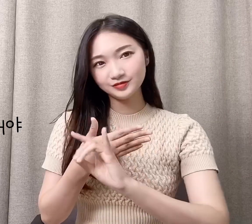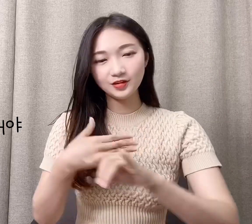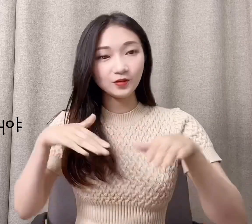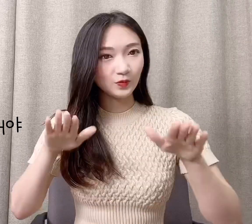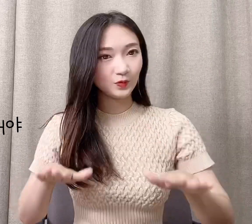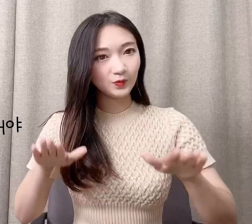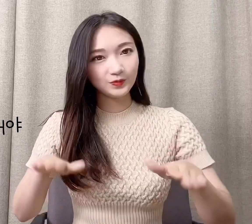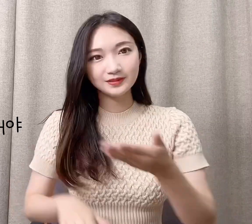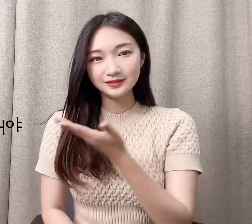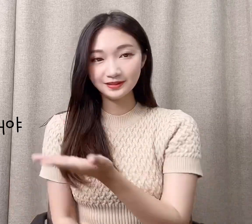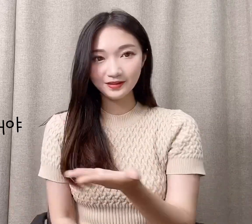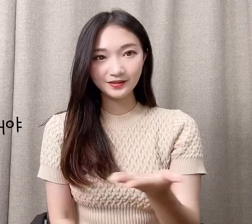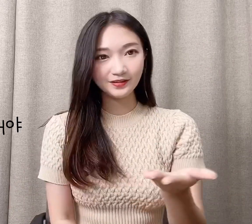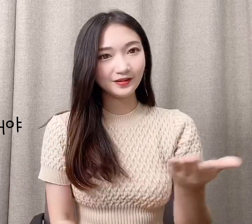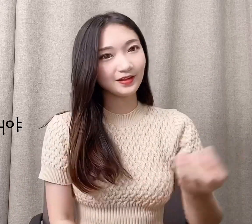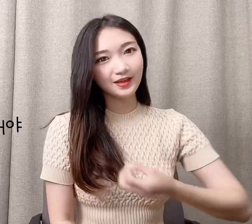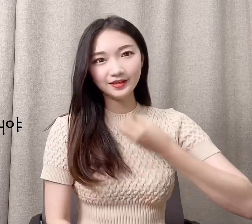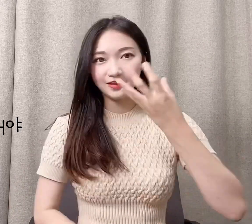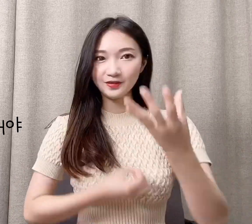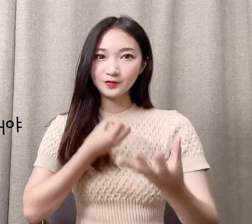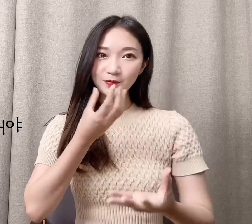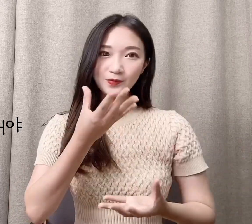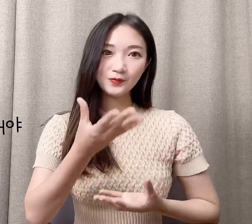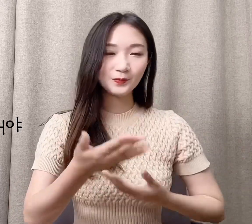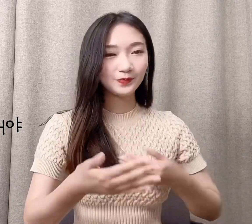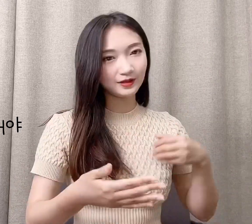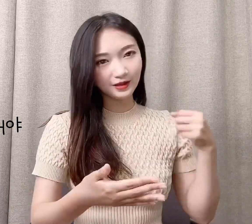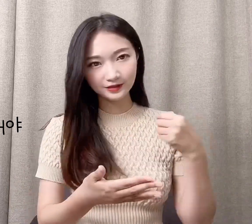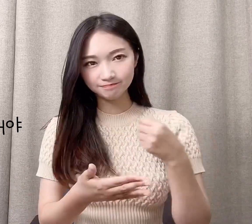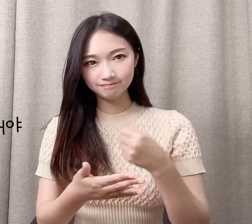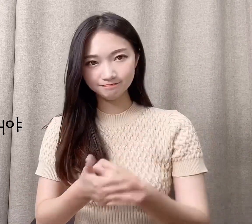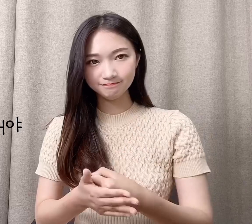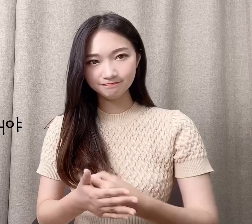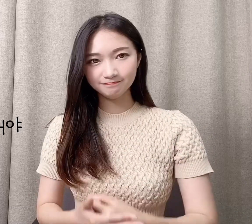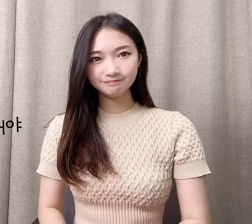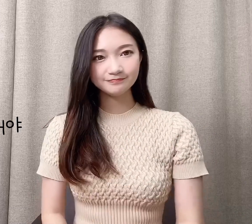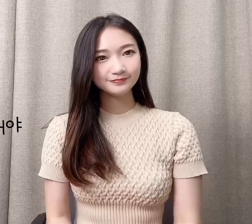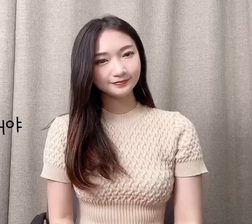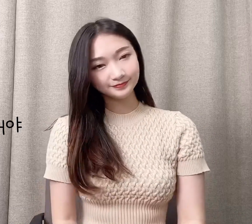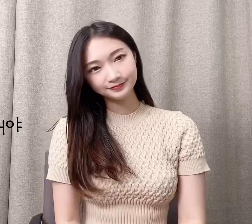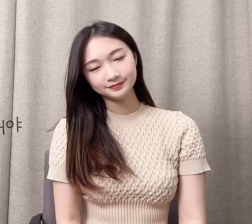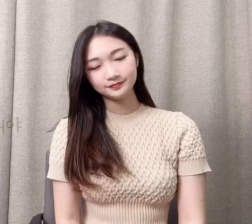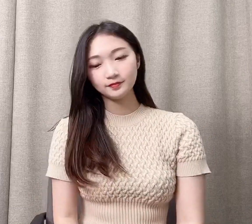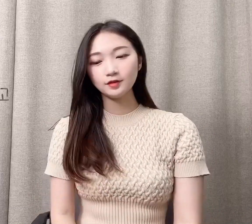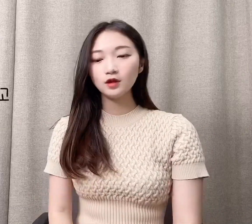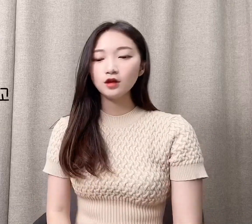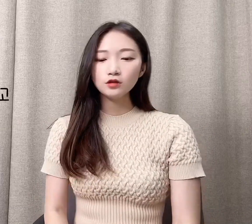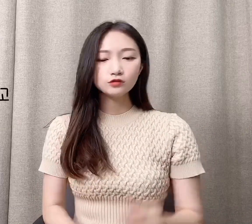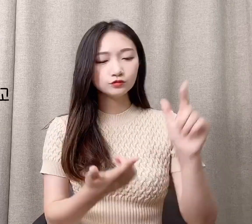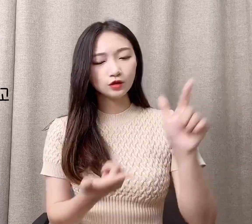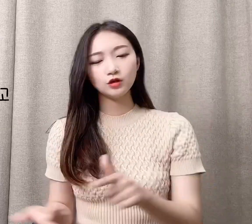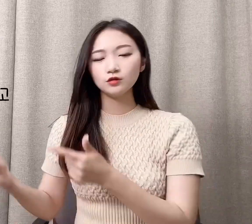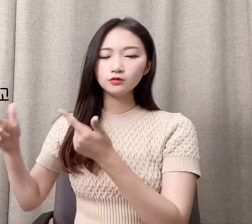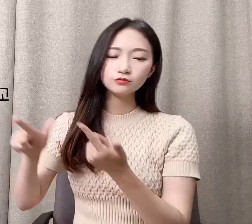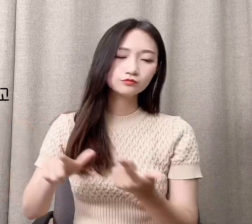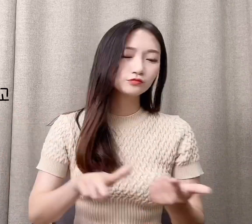오늘 너에게 고백할 거야 하루하루